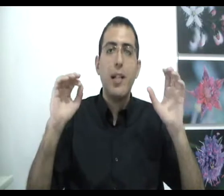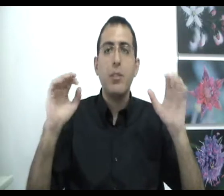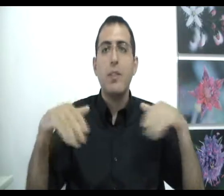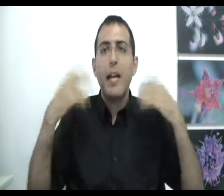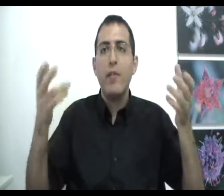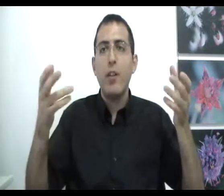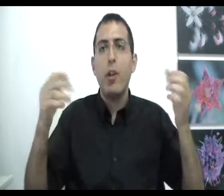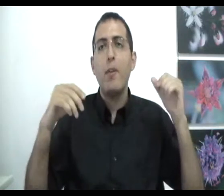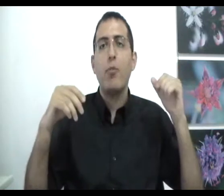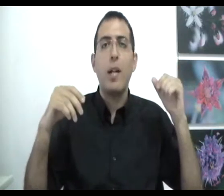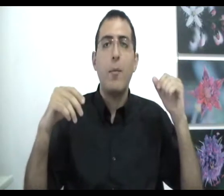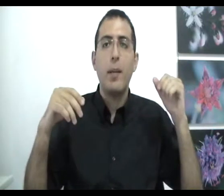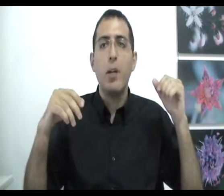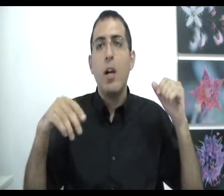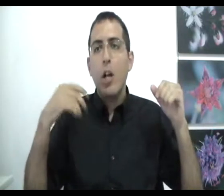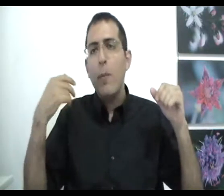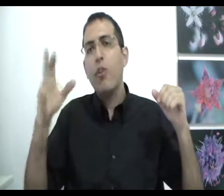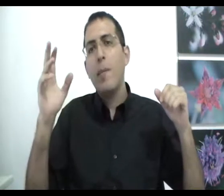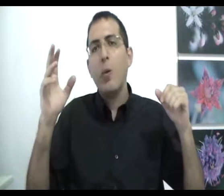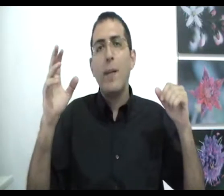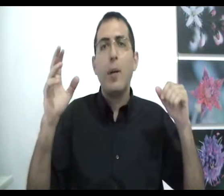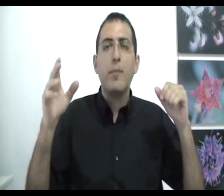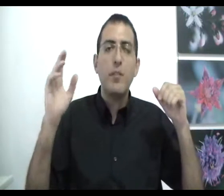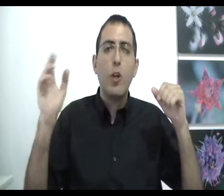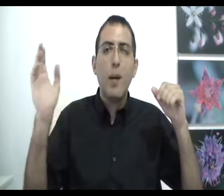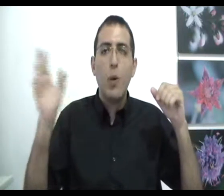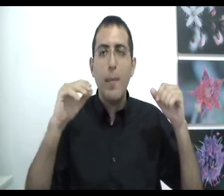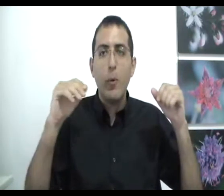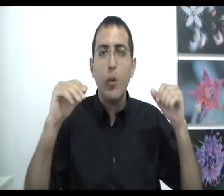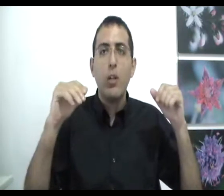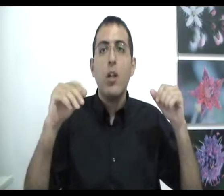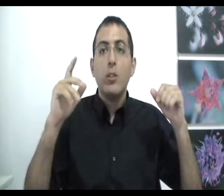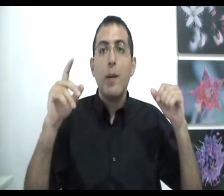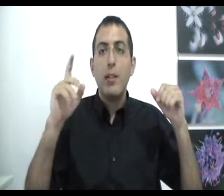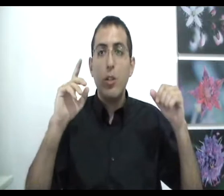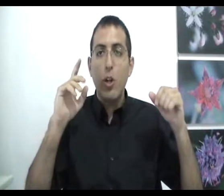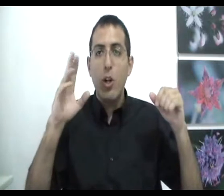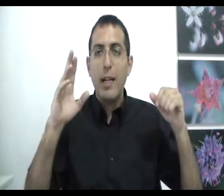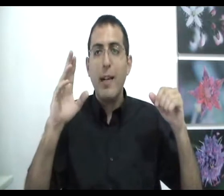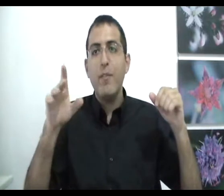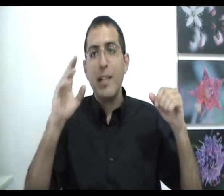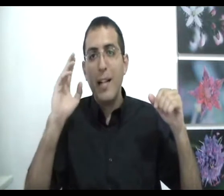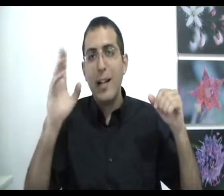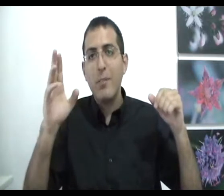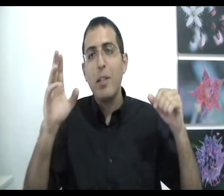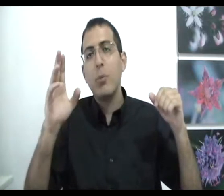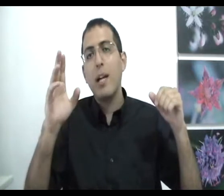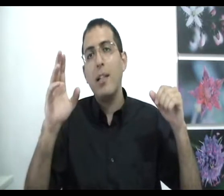לעשות את ההפך של מה שכולם אומרים לא משנה מה כולם אומרים, תבדוק מה כולם אמרו זאת אומרת לא הכוונה לקחת משהו אחד